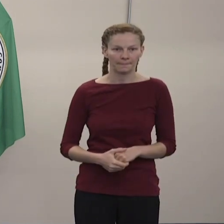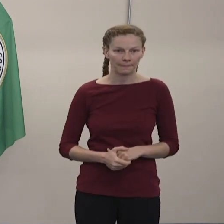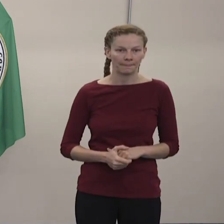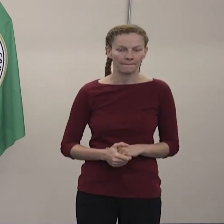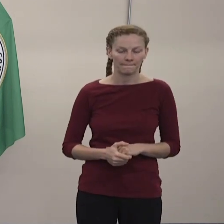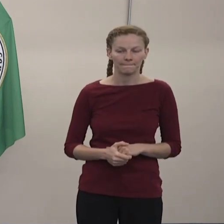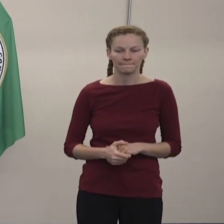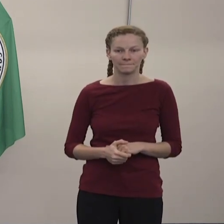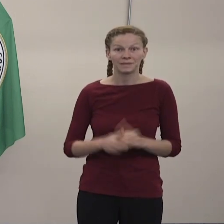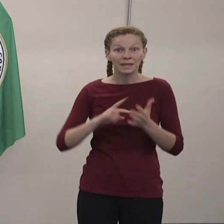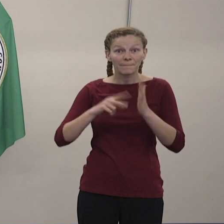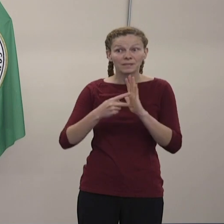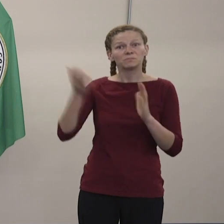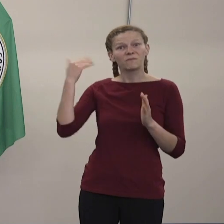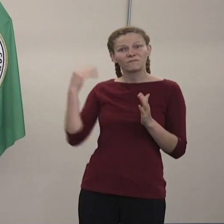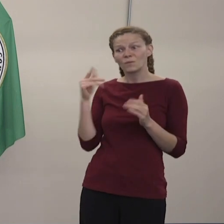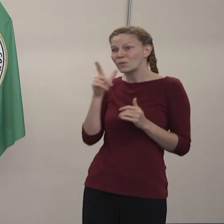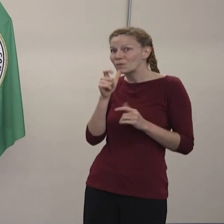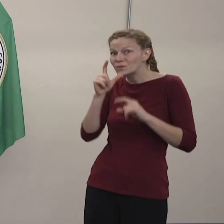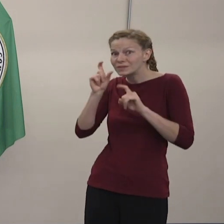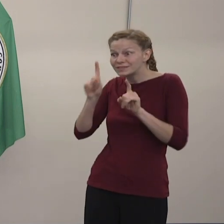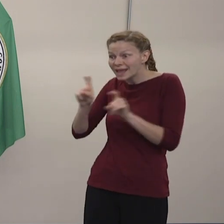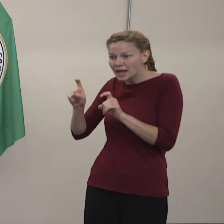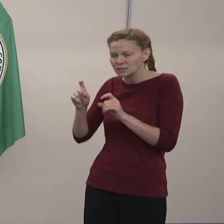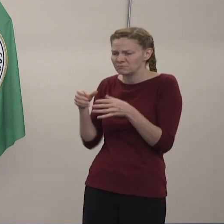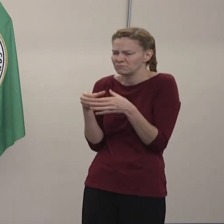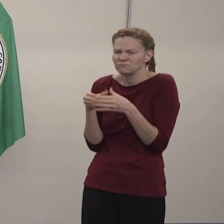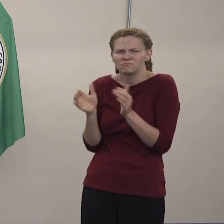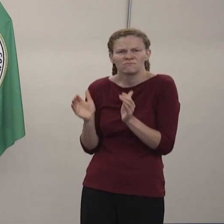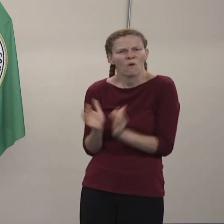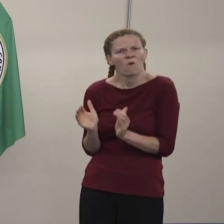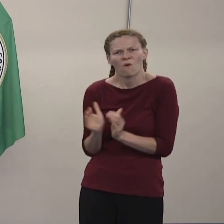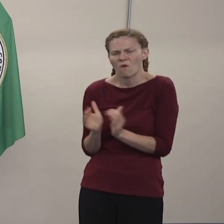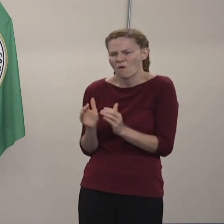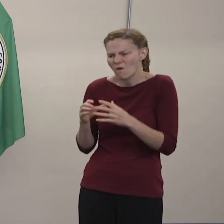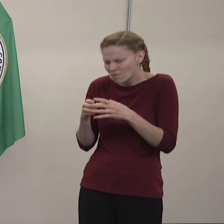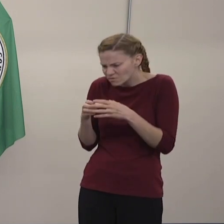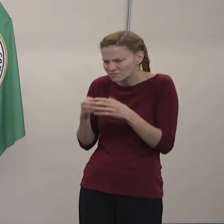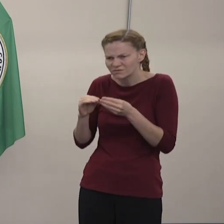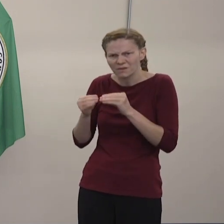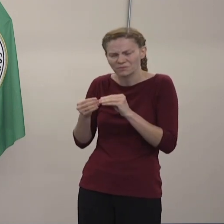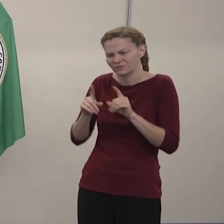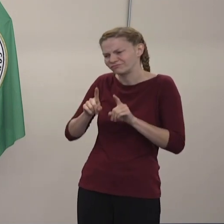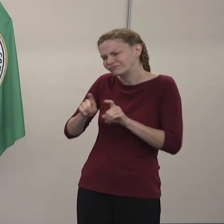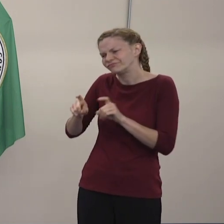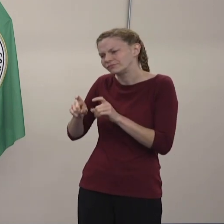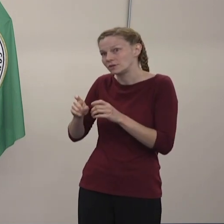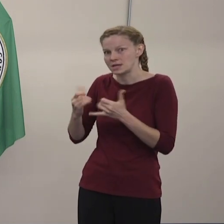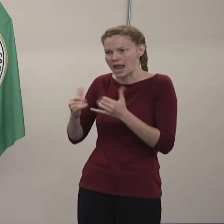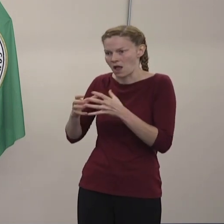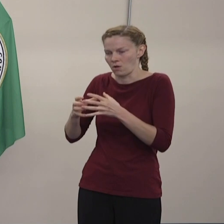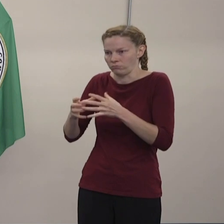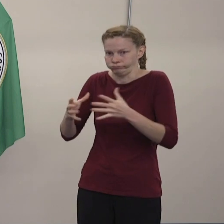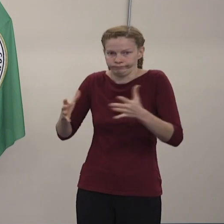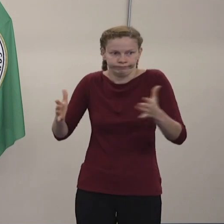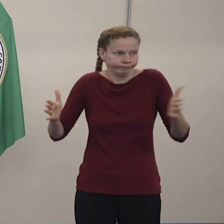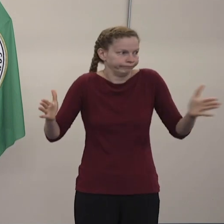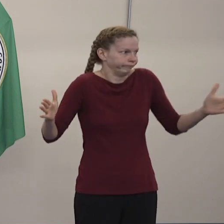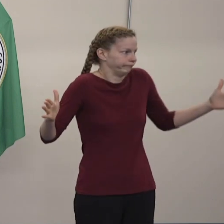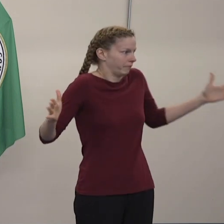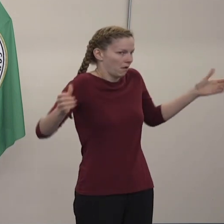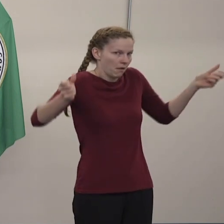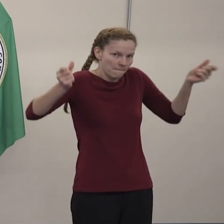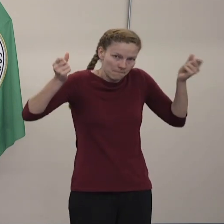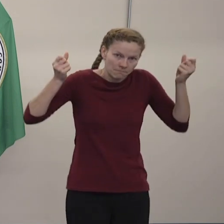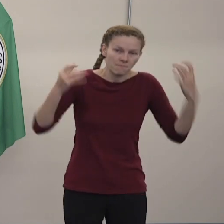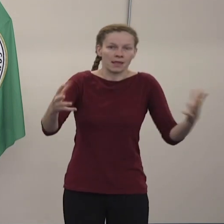Esto ahora expande el número de personas que pueden hacerse las pruebas, pero también